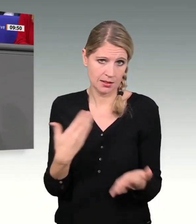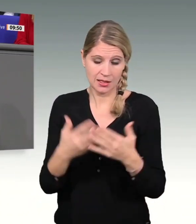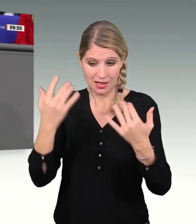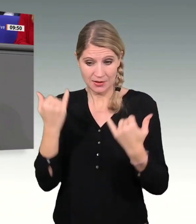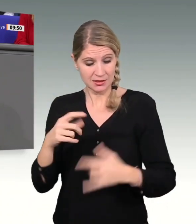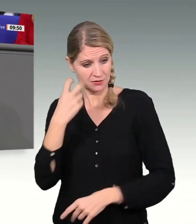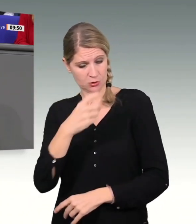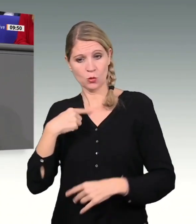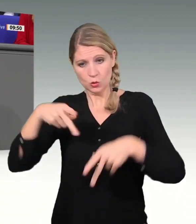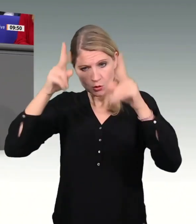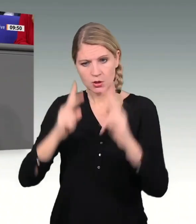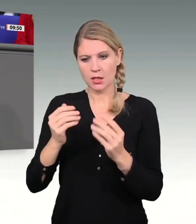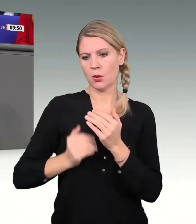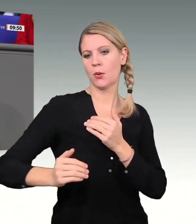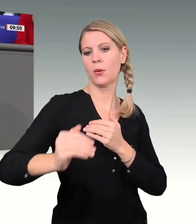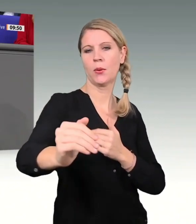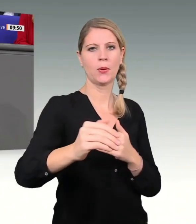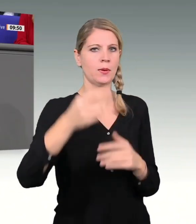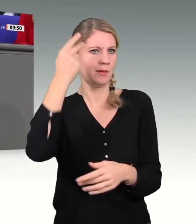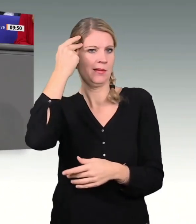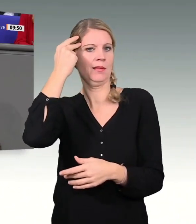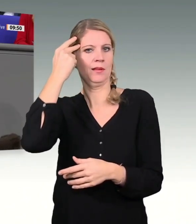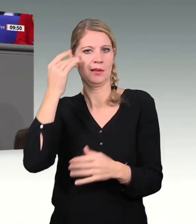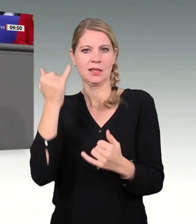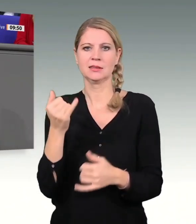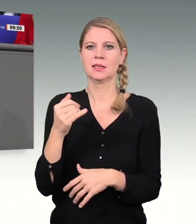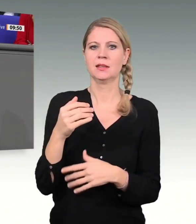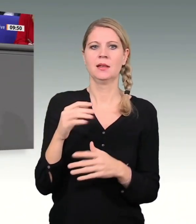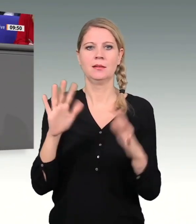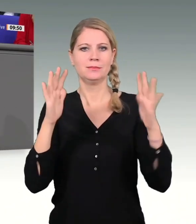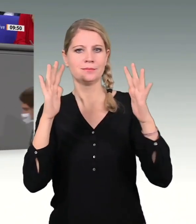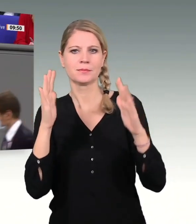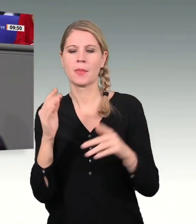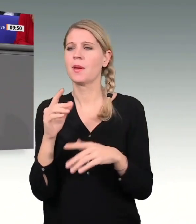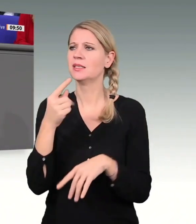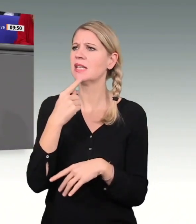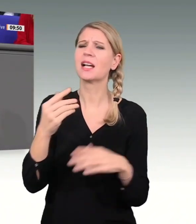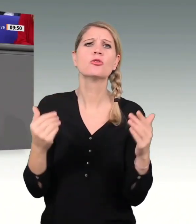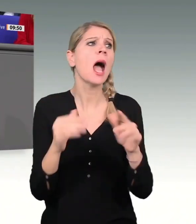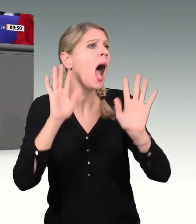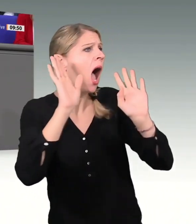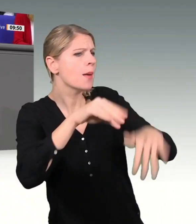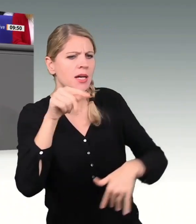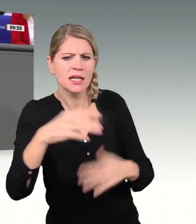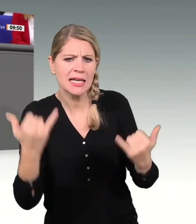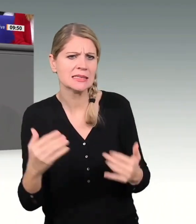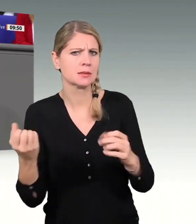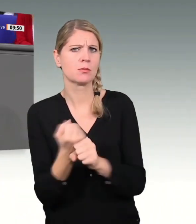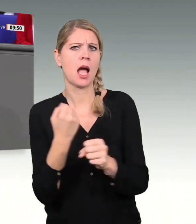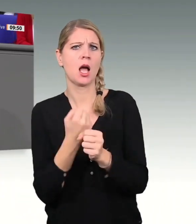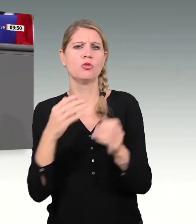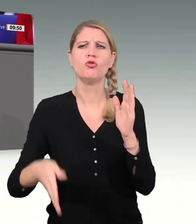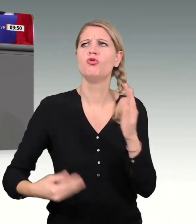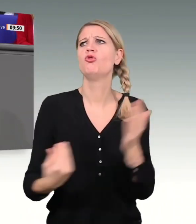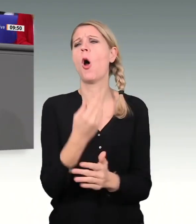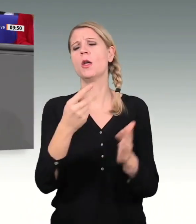Weil hier von allen Seiten immer wieder behauptet wird, ja, da machen Sie neue Schulden. Erstens. Keine neuen Schulden. Das ist der essentielle Unterschied zu dem,